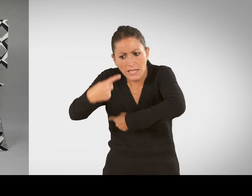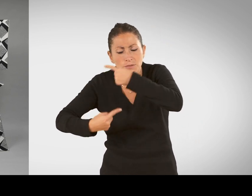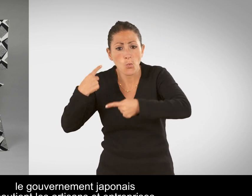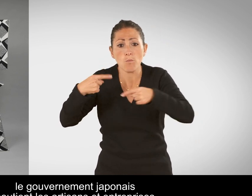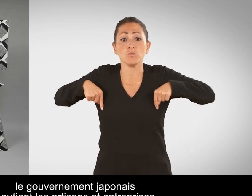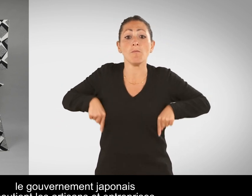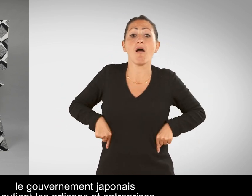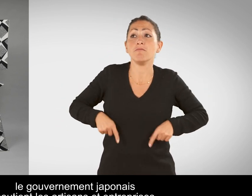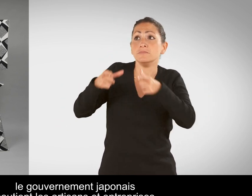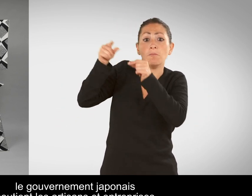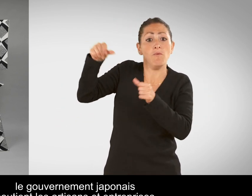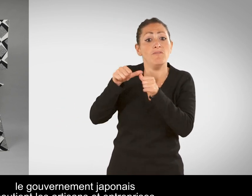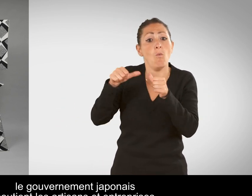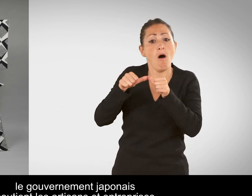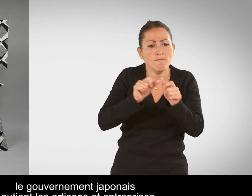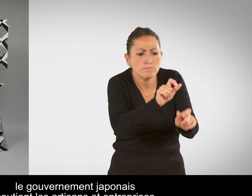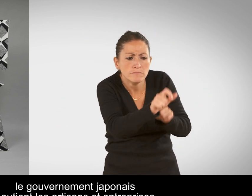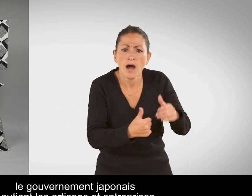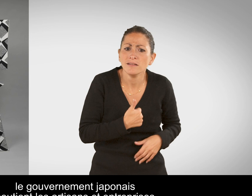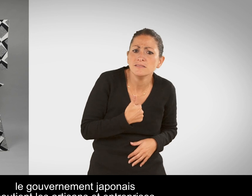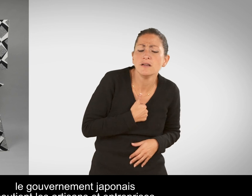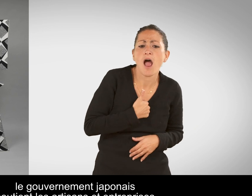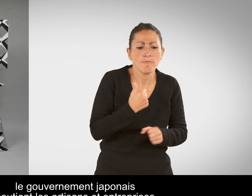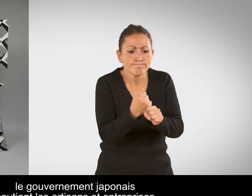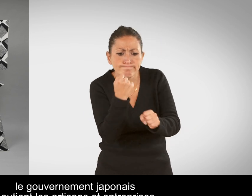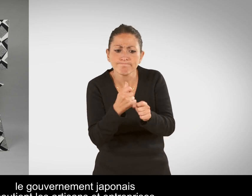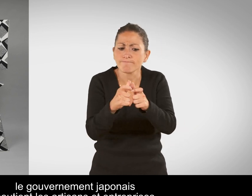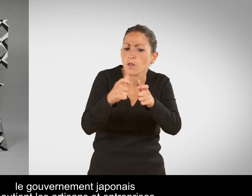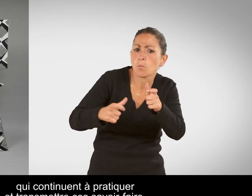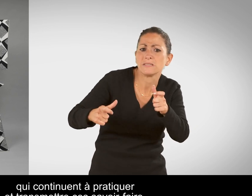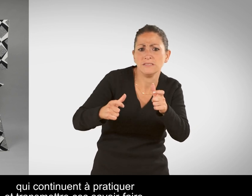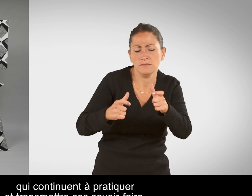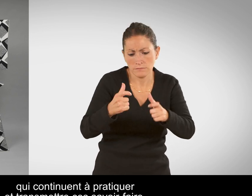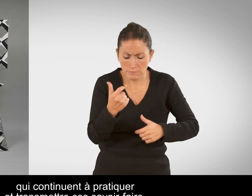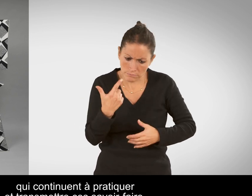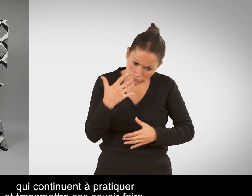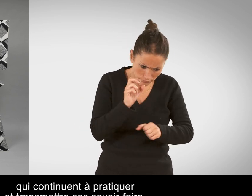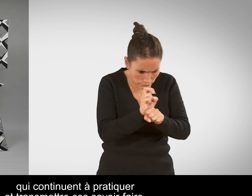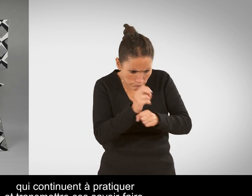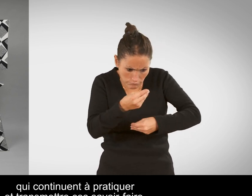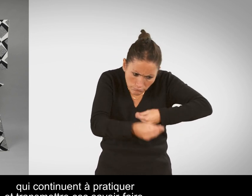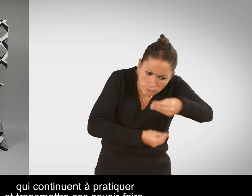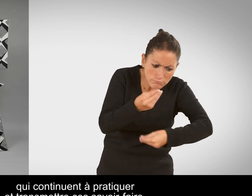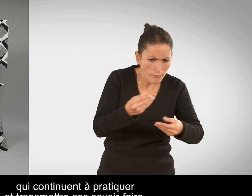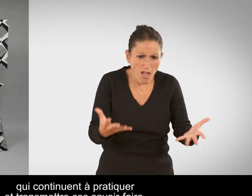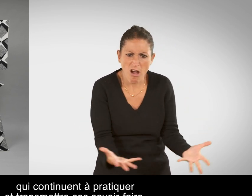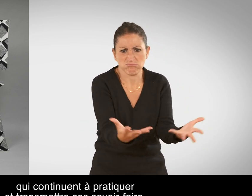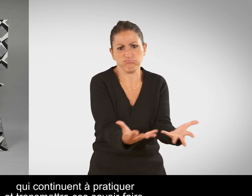le gouvernement japonais soutient les artisans et entreprises Qui continuent à pratiquer et transmettre ses savoir-faire